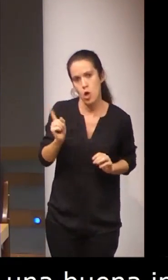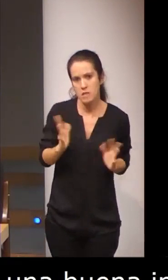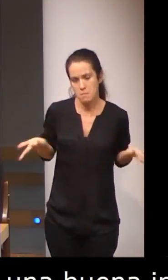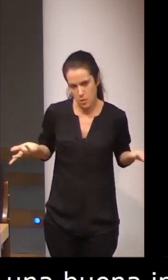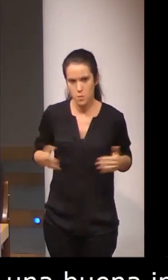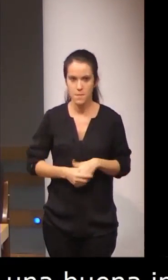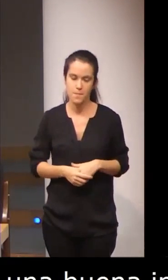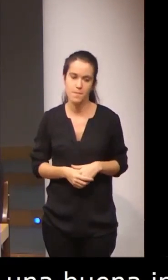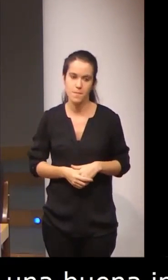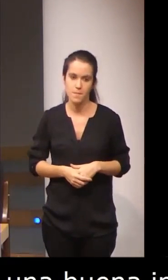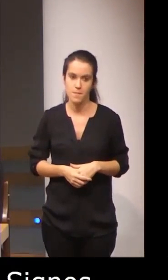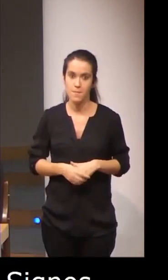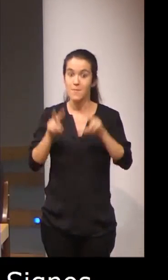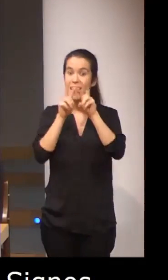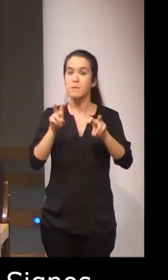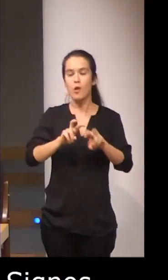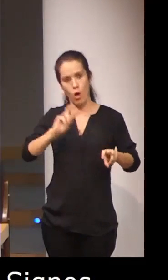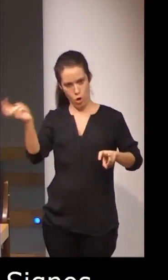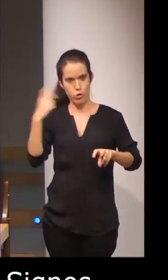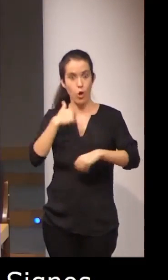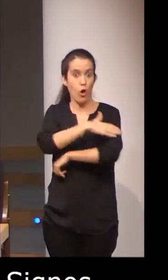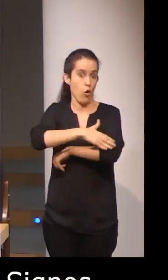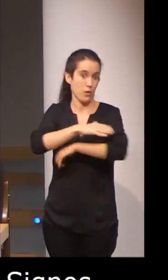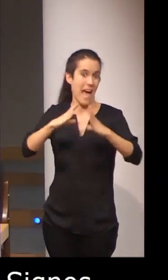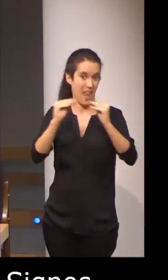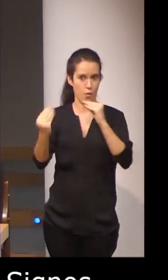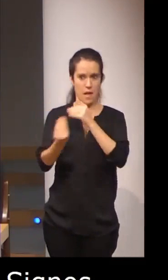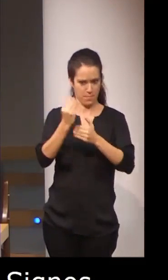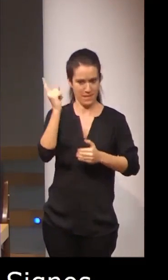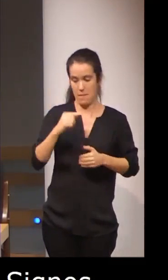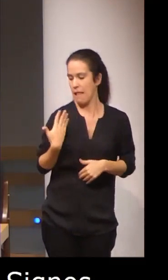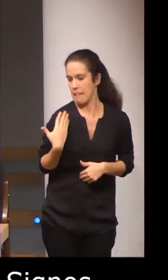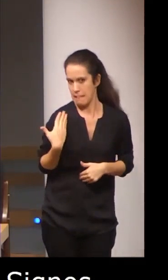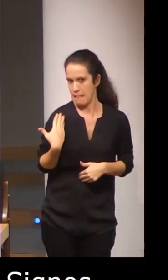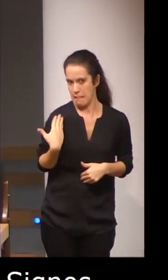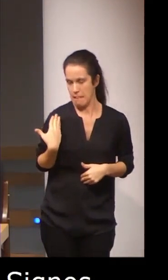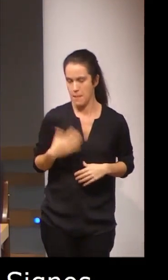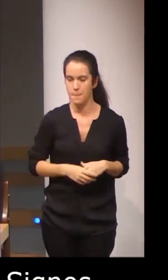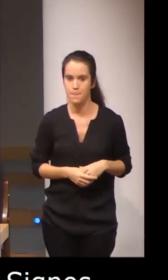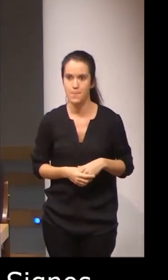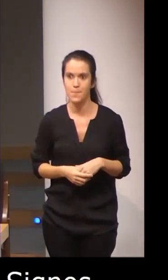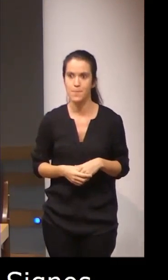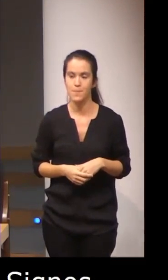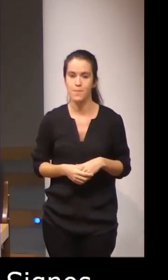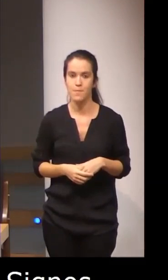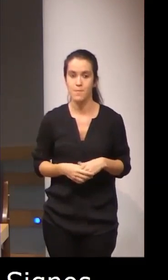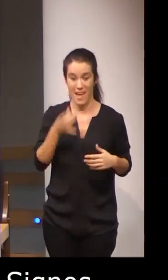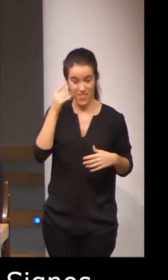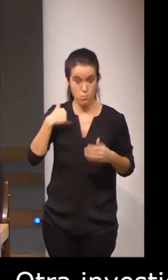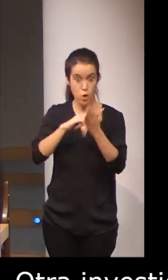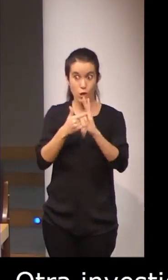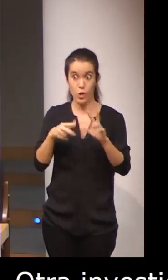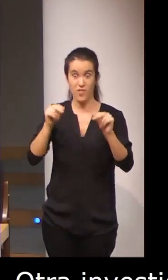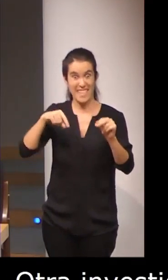Otra investigación, también financiada por la Junta de Andalucía, más reciente, de hecho terminó el proyecto este mismo año,